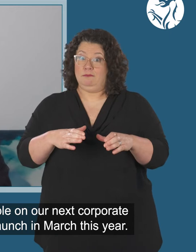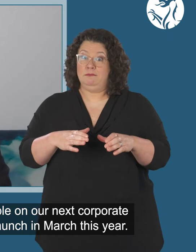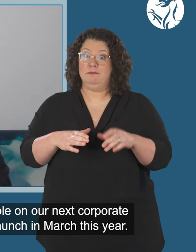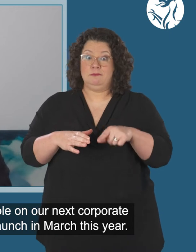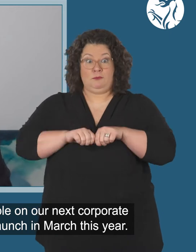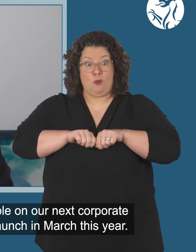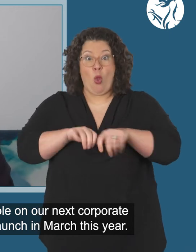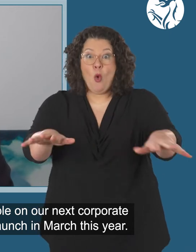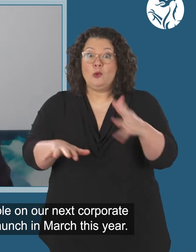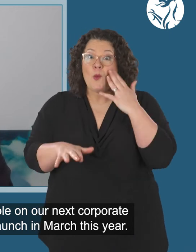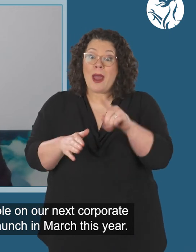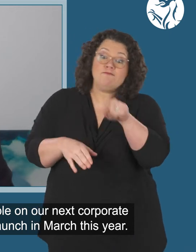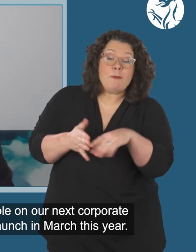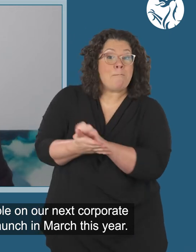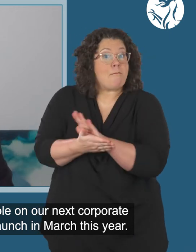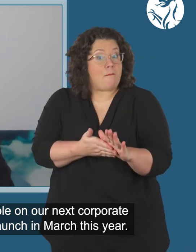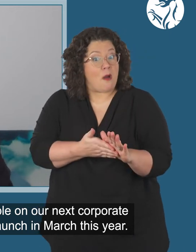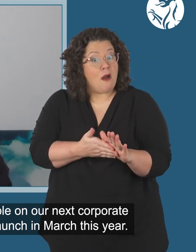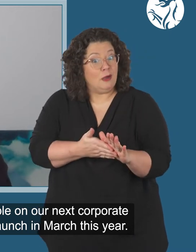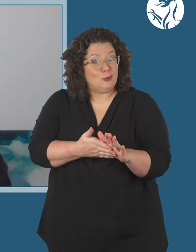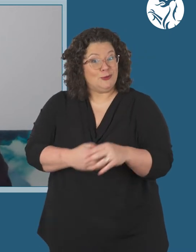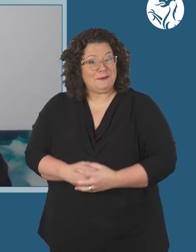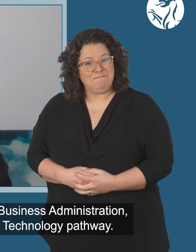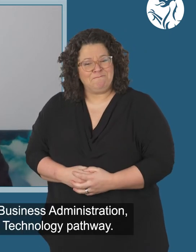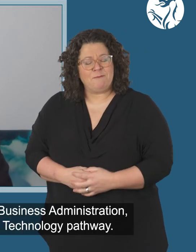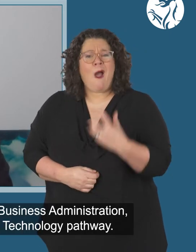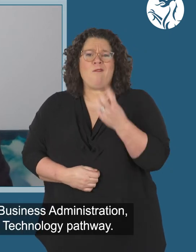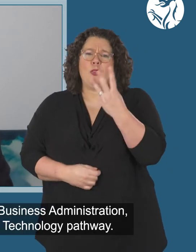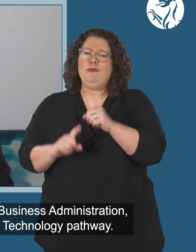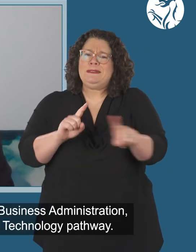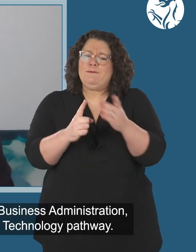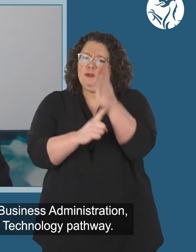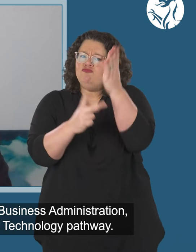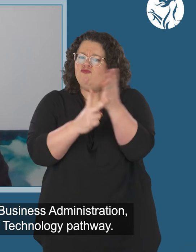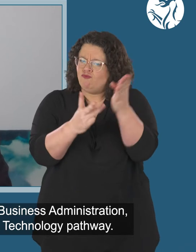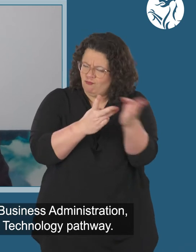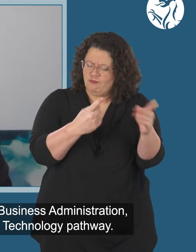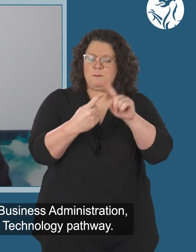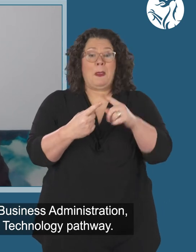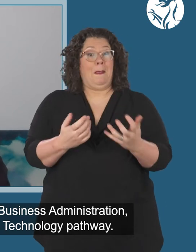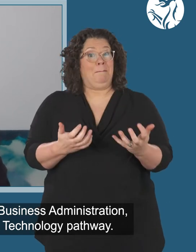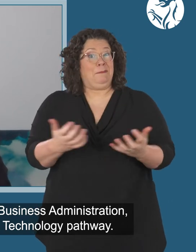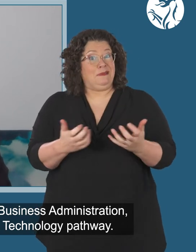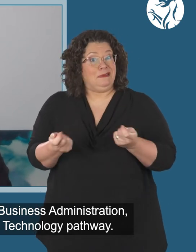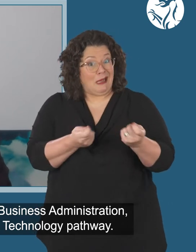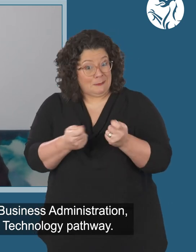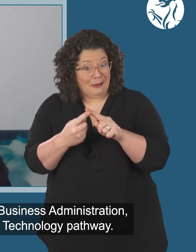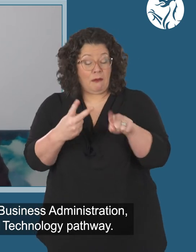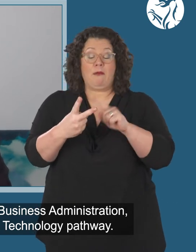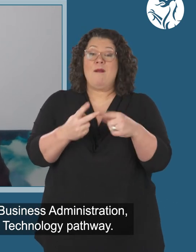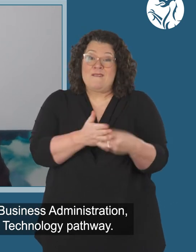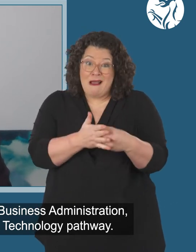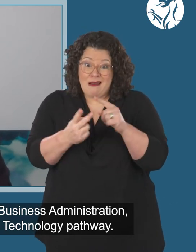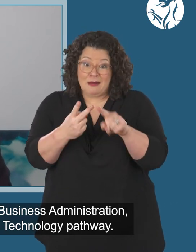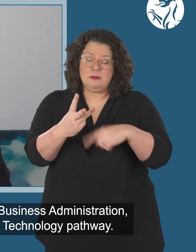intake that is due to launch in March this year. There are three different pathways. A business administration,